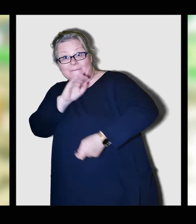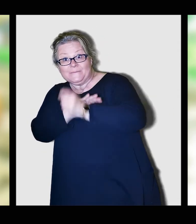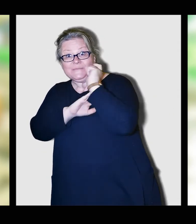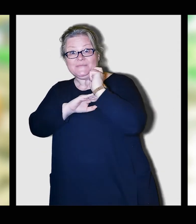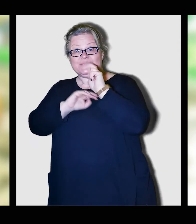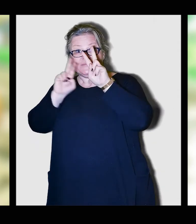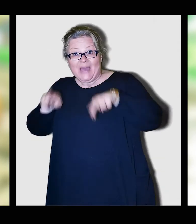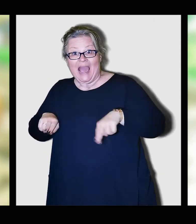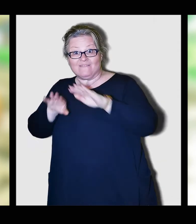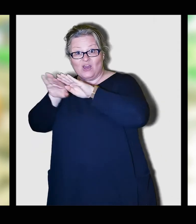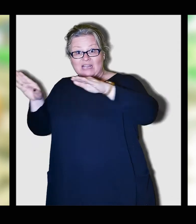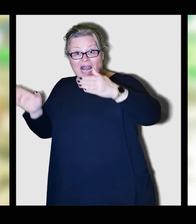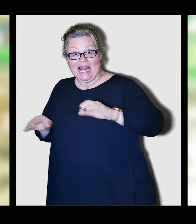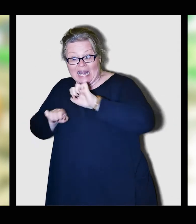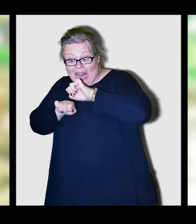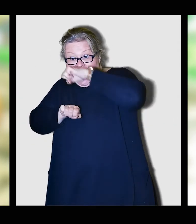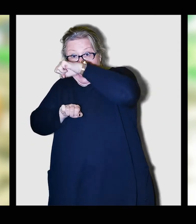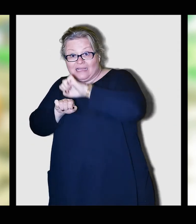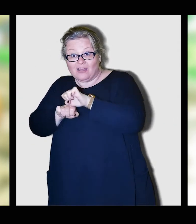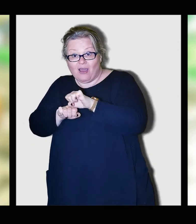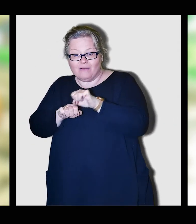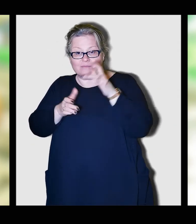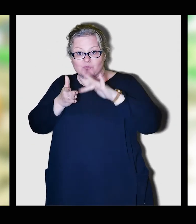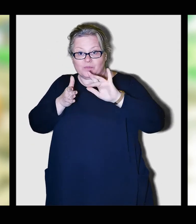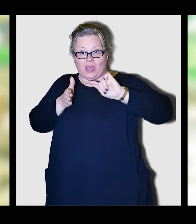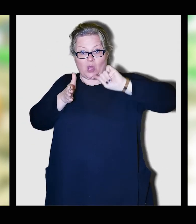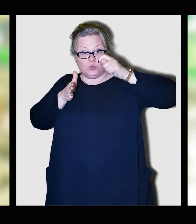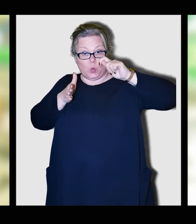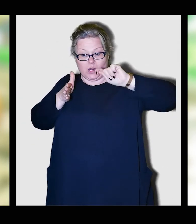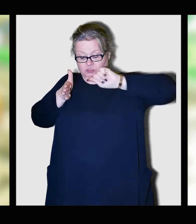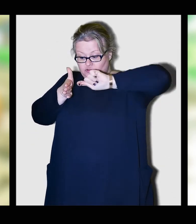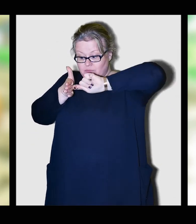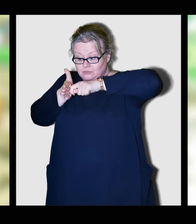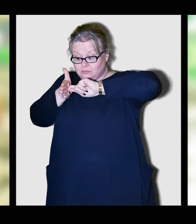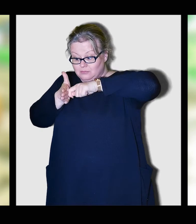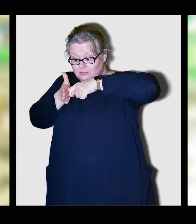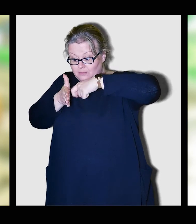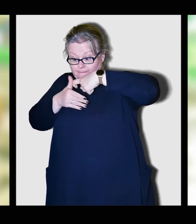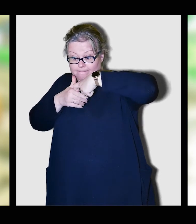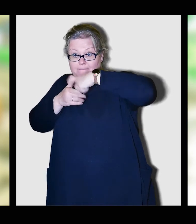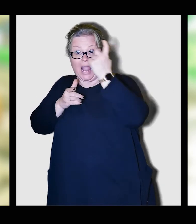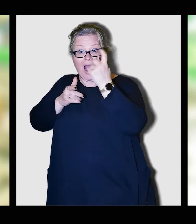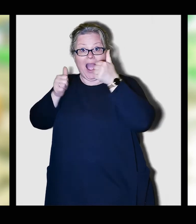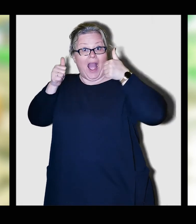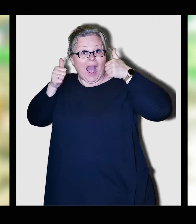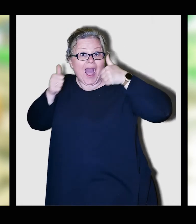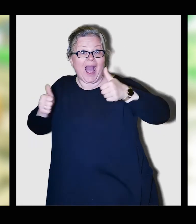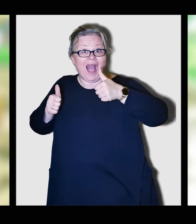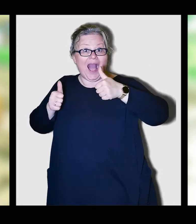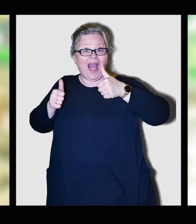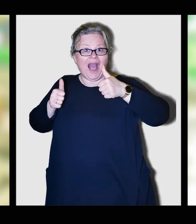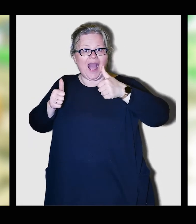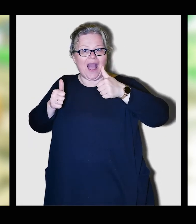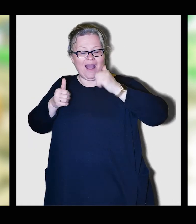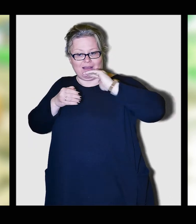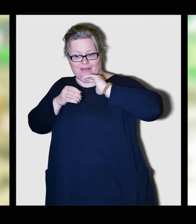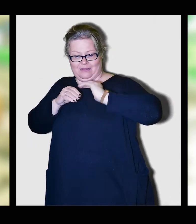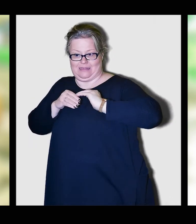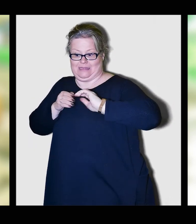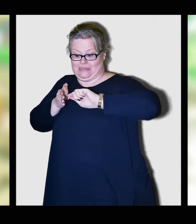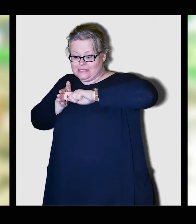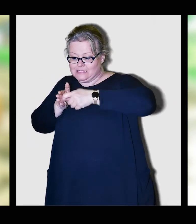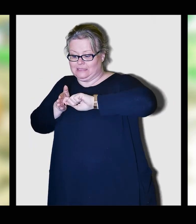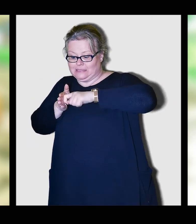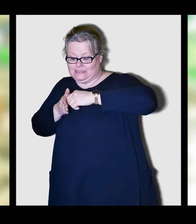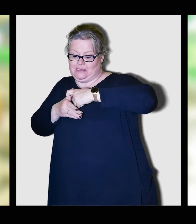megtaláltam a ládát is. Próbálják a kulcsot. Hát, jól beletalál a zárba. Kinyitják